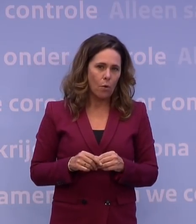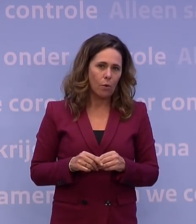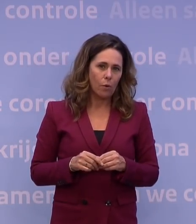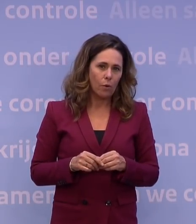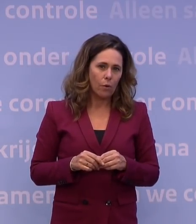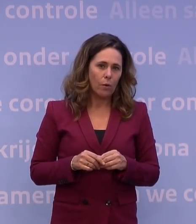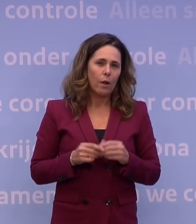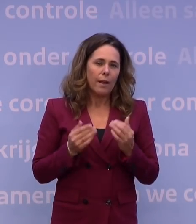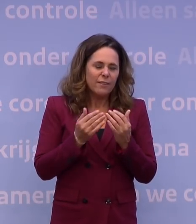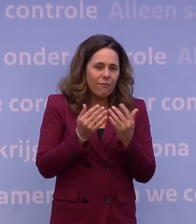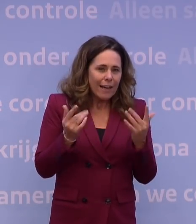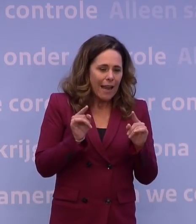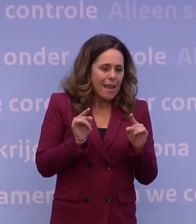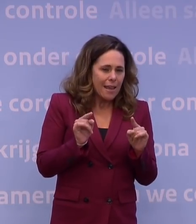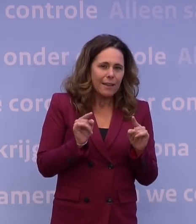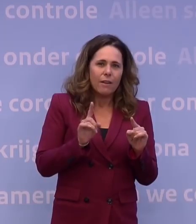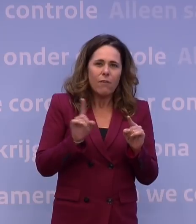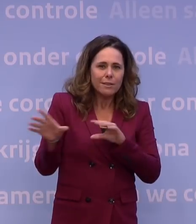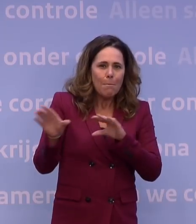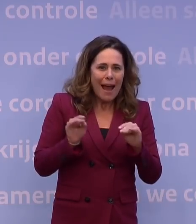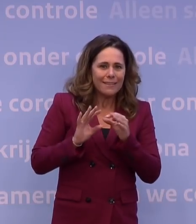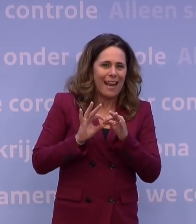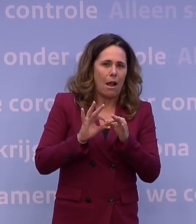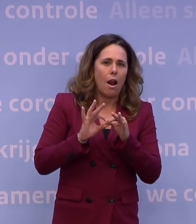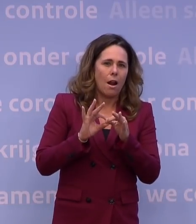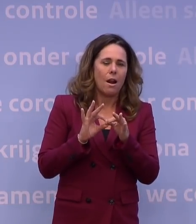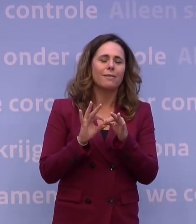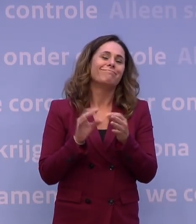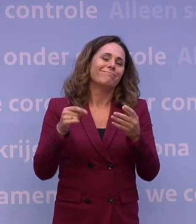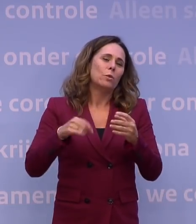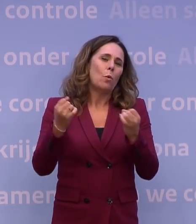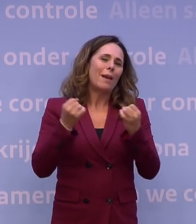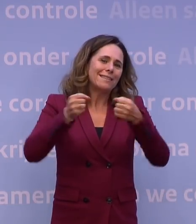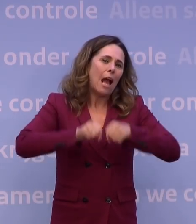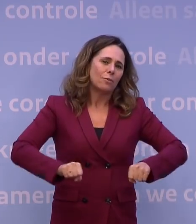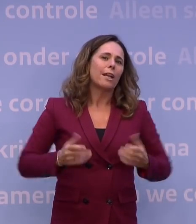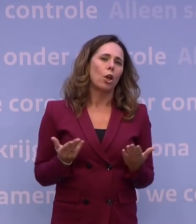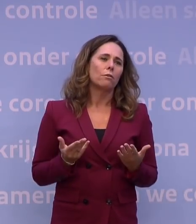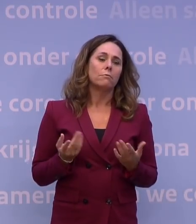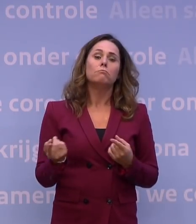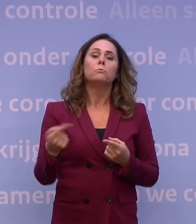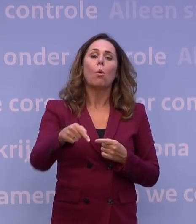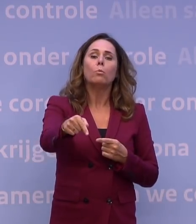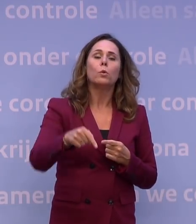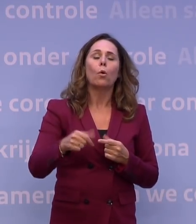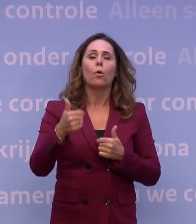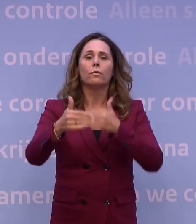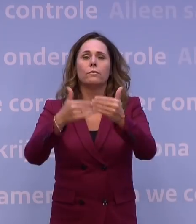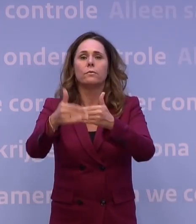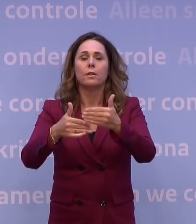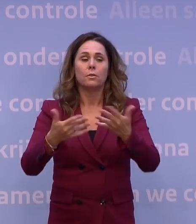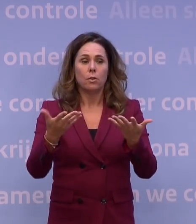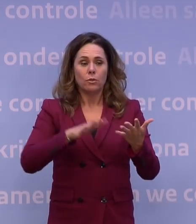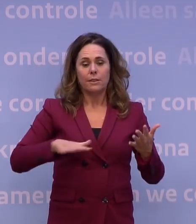En wanneer heb je dus ook te maken met welke maatregelen? Dat zijn we nog aan het uitwerken en het moet al ingaan. Dat is de situatie van dit moment, maar het moet een steeds